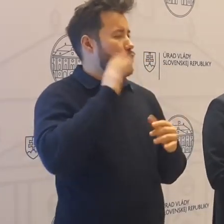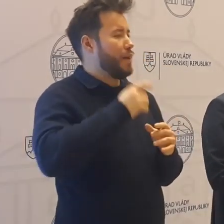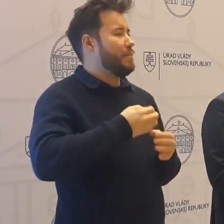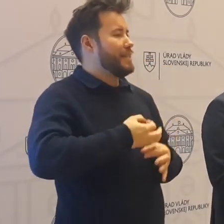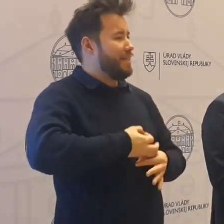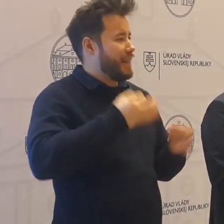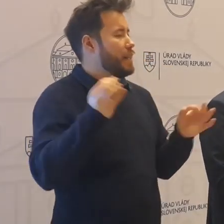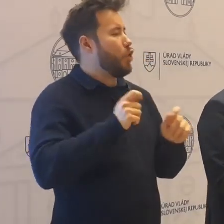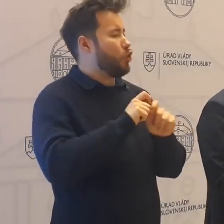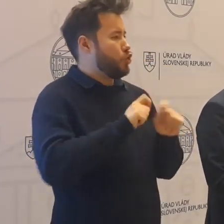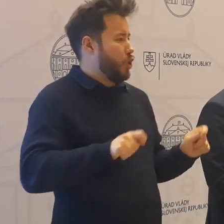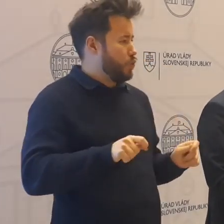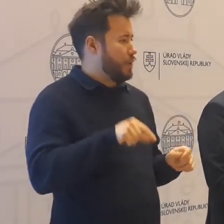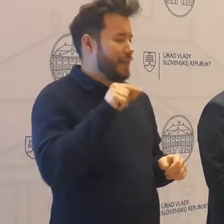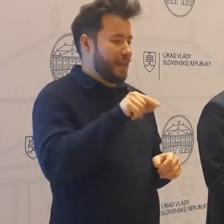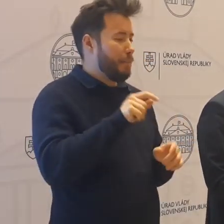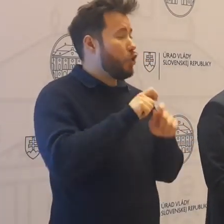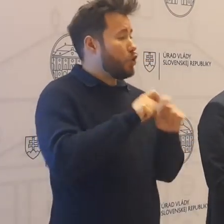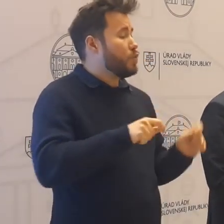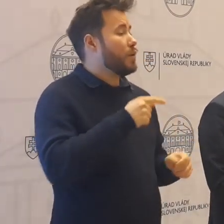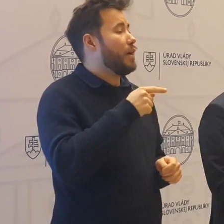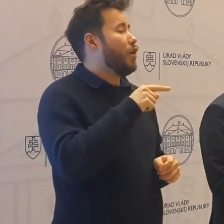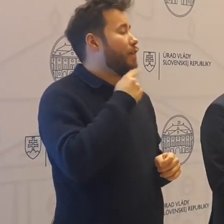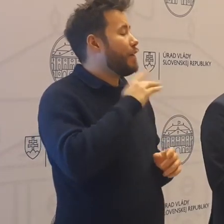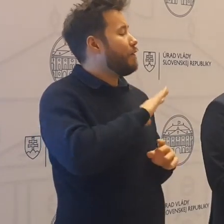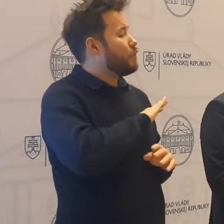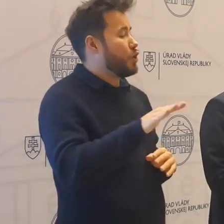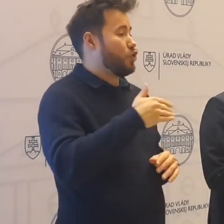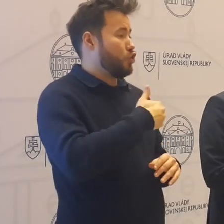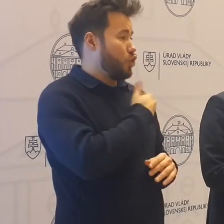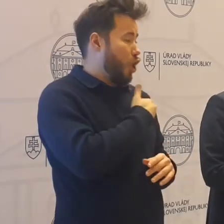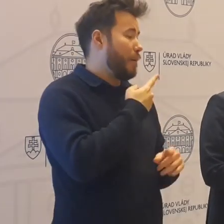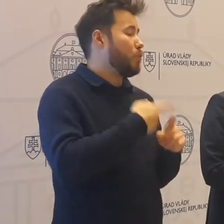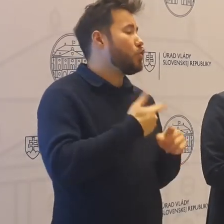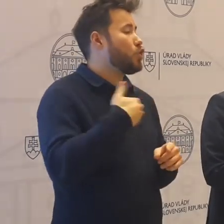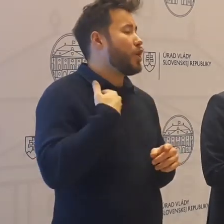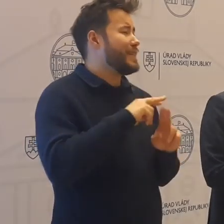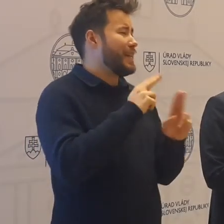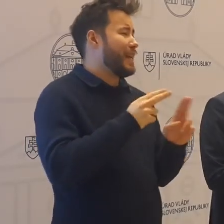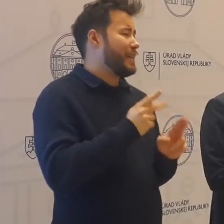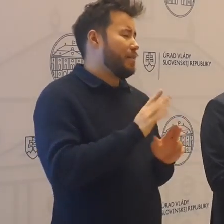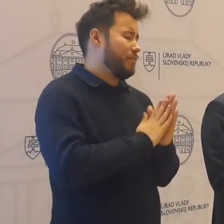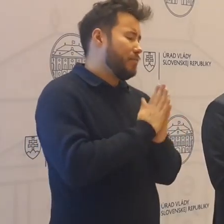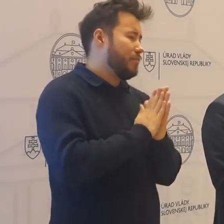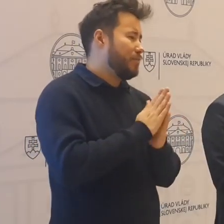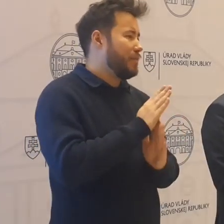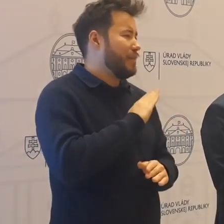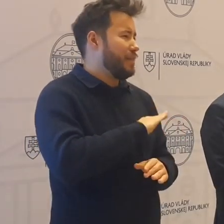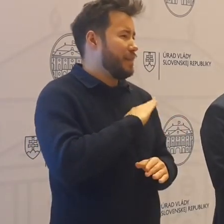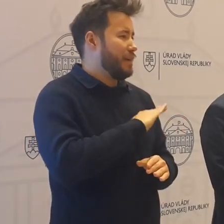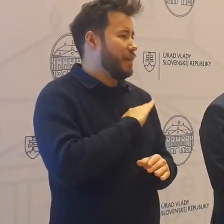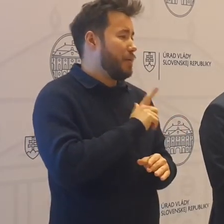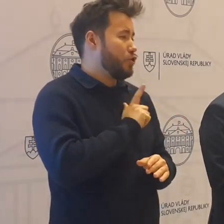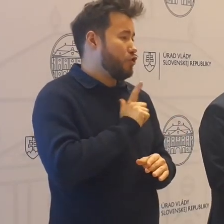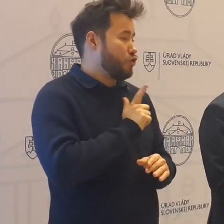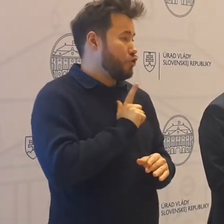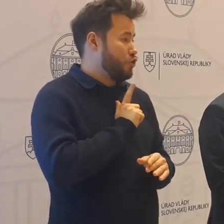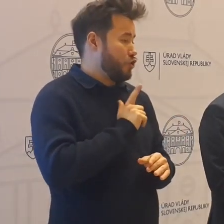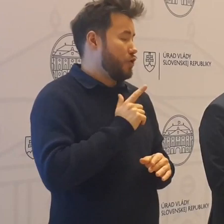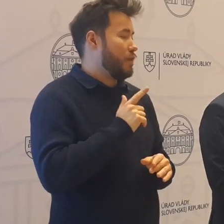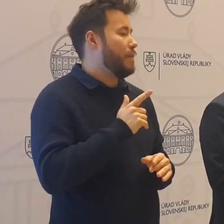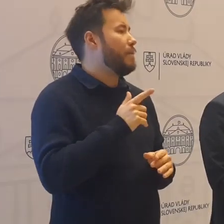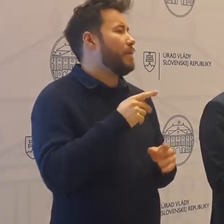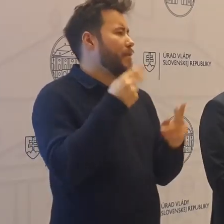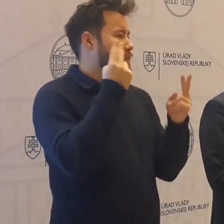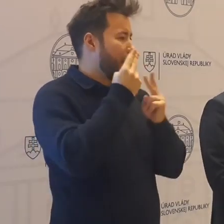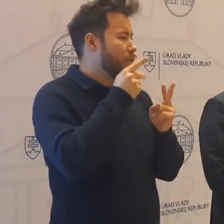bude zadefinované všetky školy a školské zariadenia. Ak môžem poprosiť, ešte chvíľu počkajme, lebo potrebujeme sa na to pozrieť. Samozrejme,